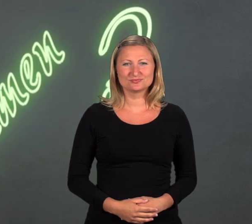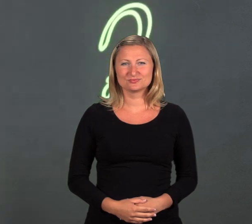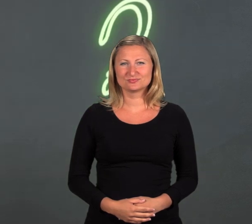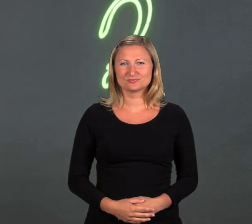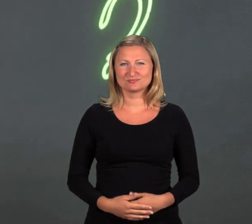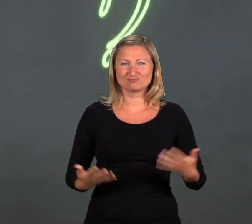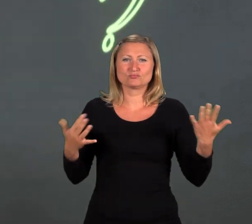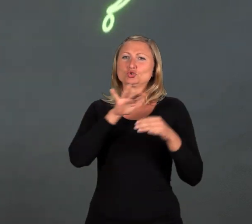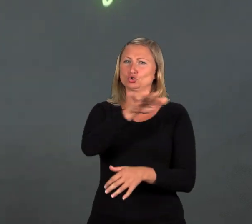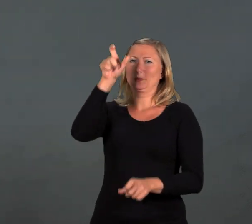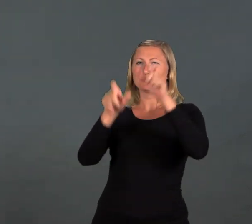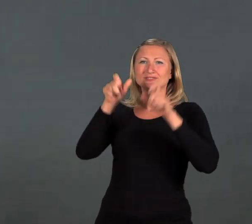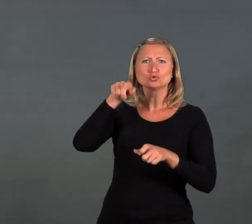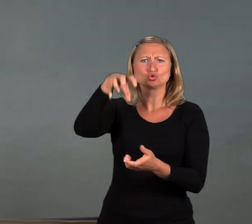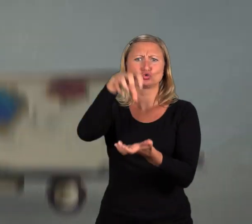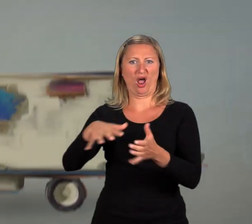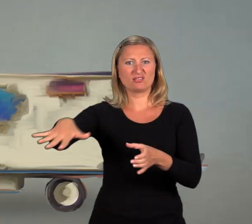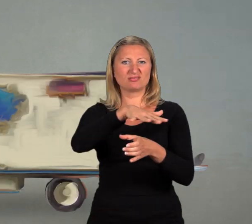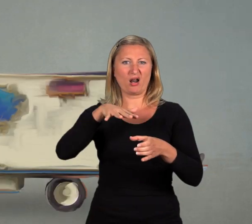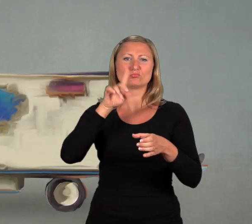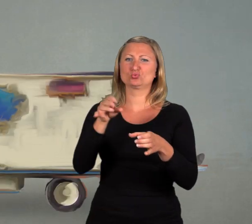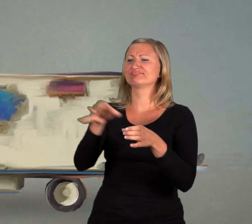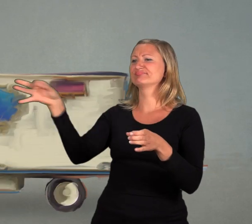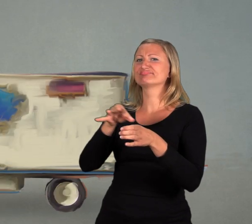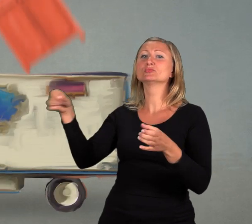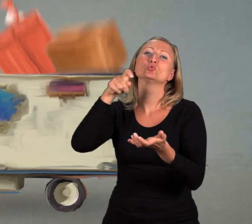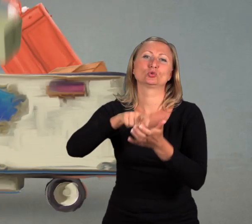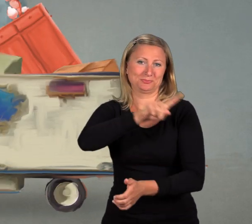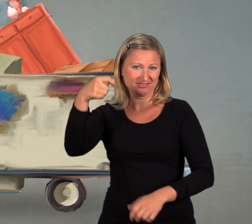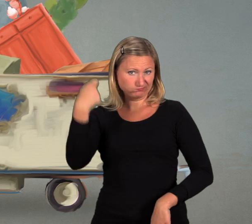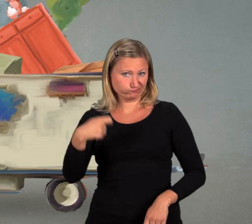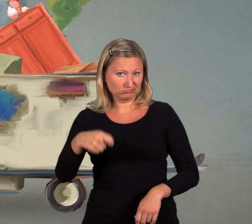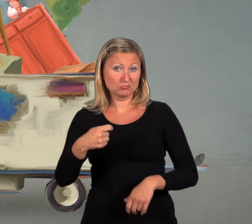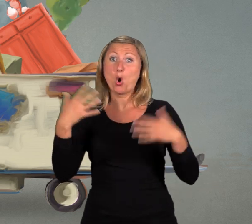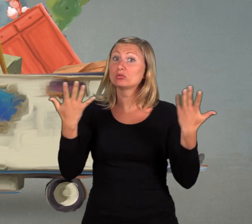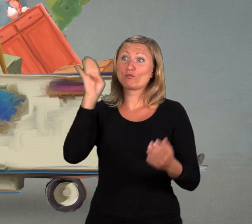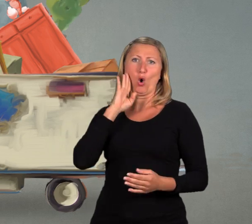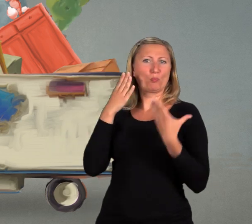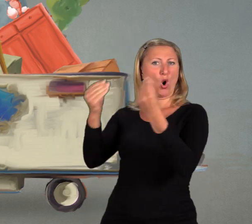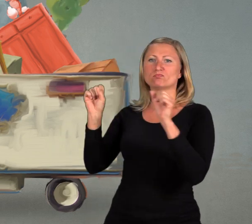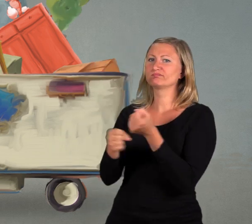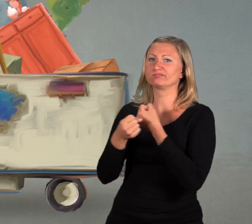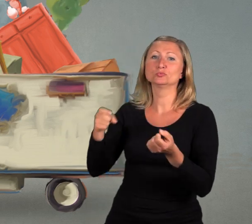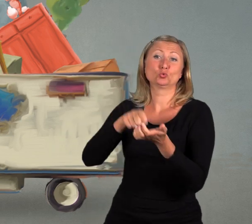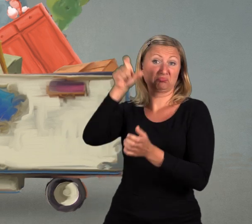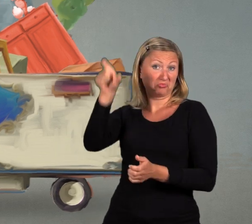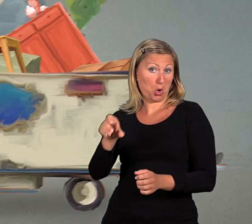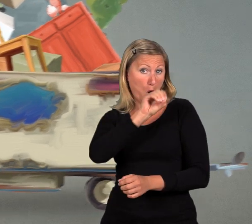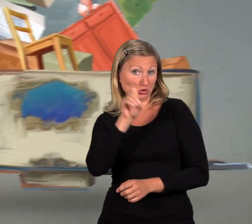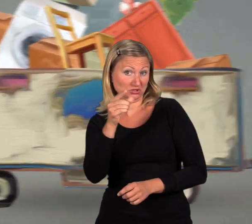Es gibt Menschen, die aus ihren Stadtteilen wegziehen müssen Weil die Mieten zu teuer für sie werden Oder die gar nicht erst eine Wohnung